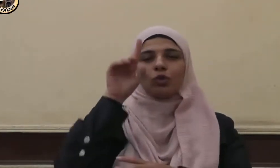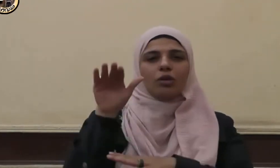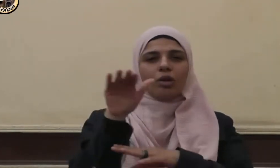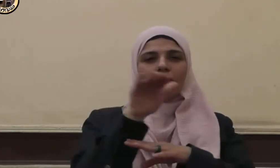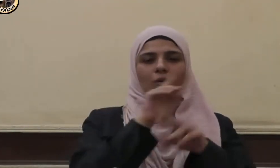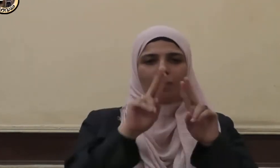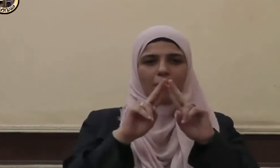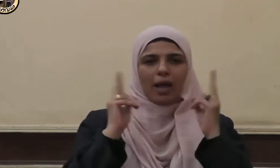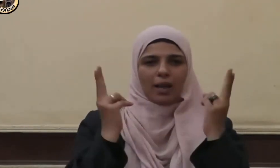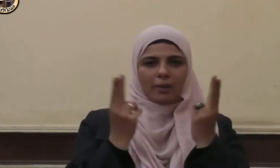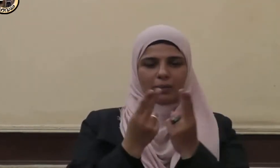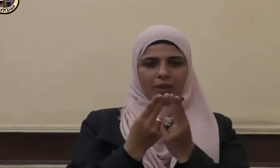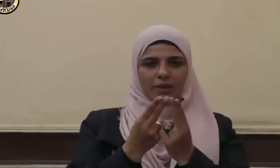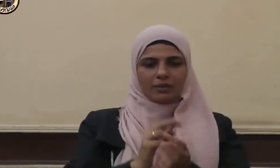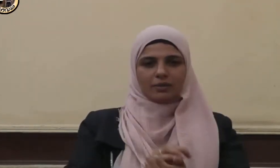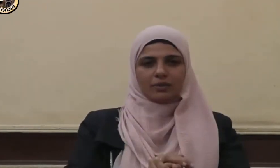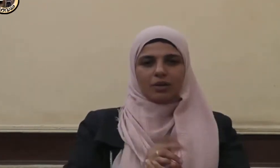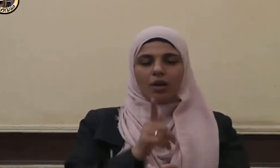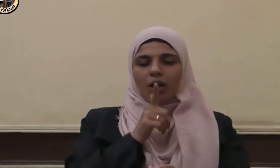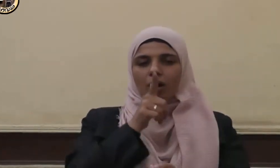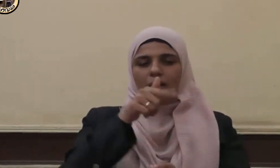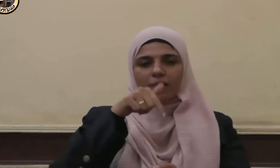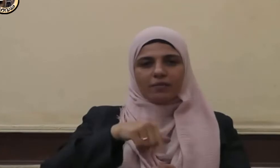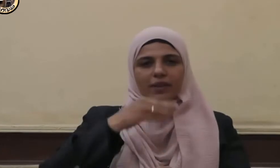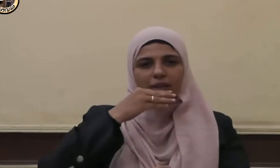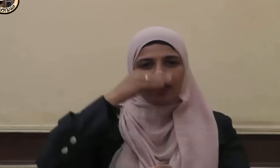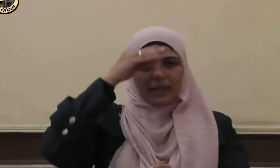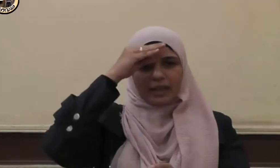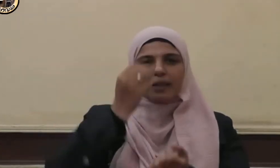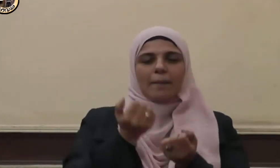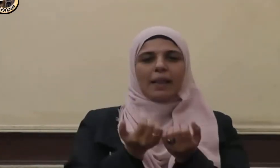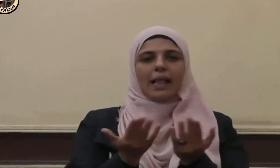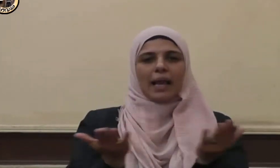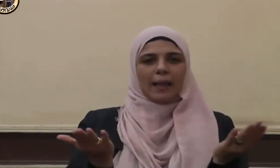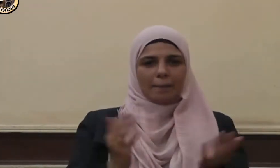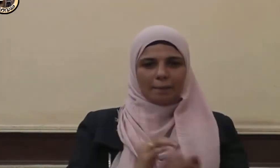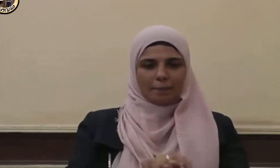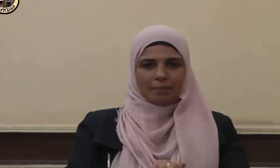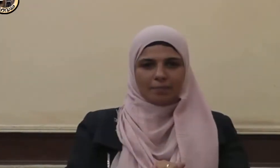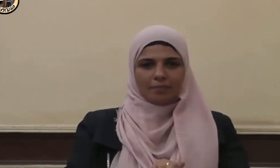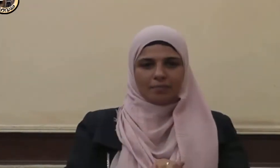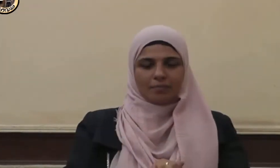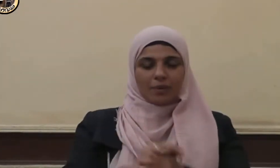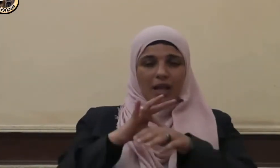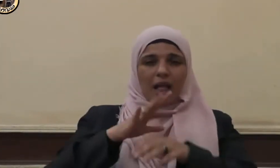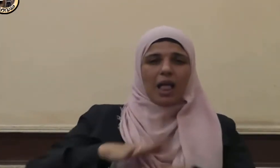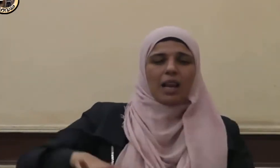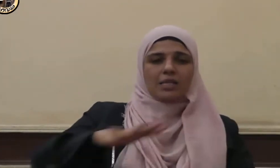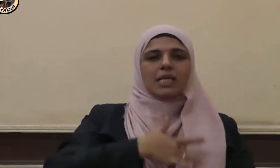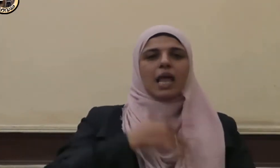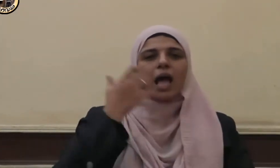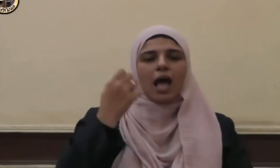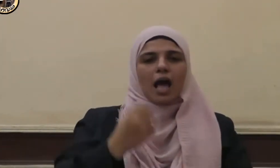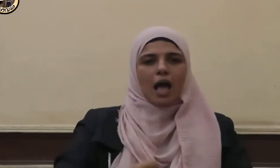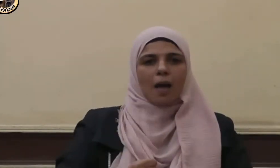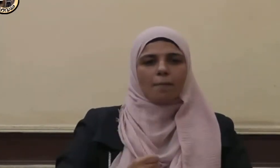العالمين القائل في كتابه الكريم الذين آمنوا وتطمئن